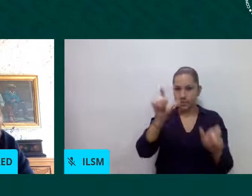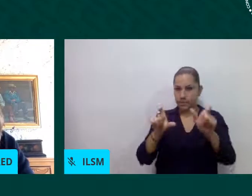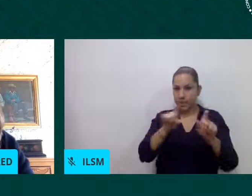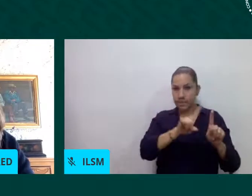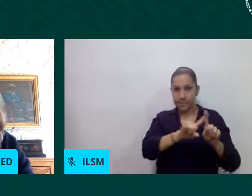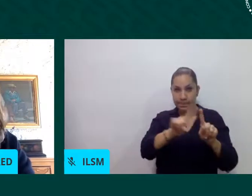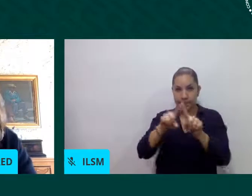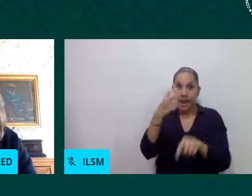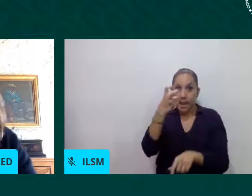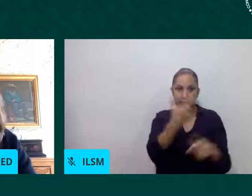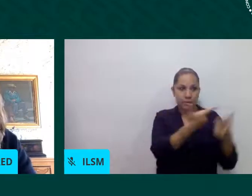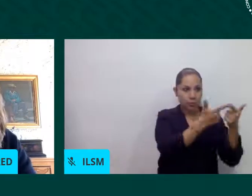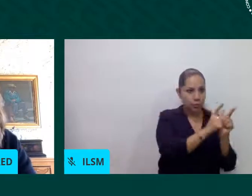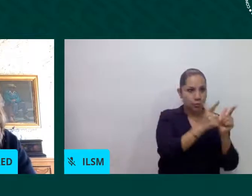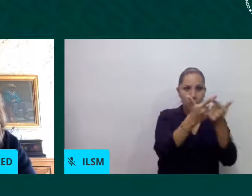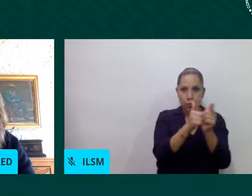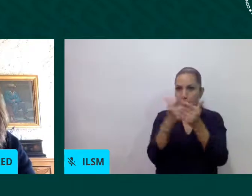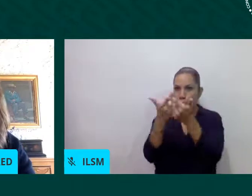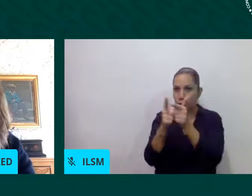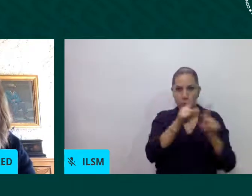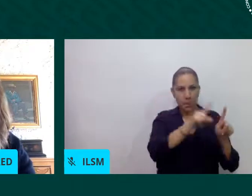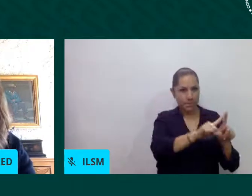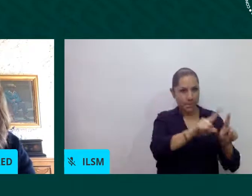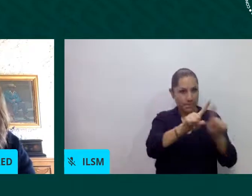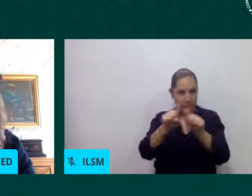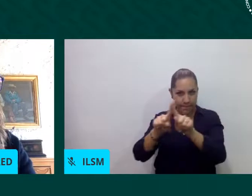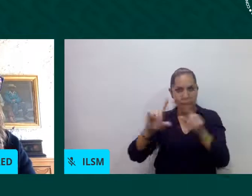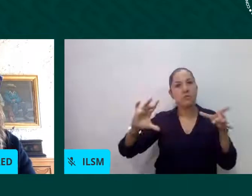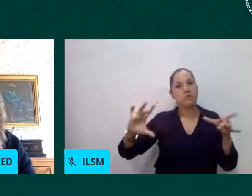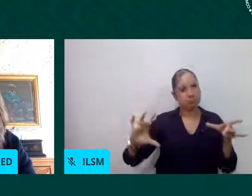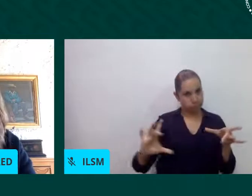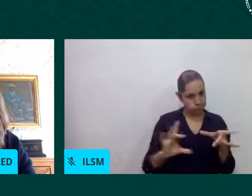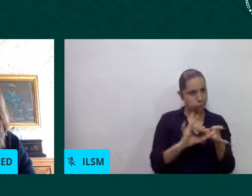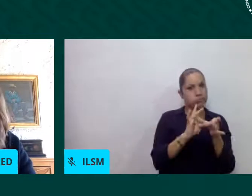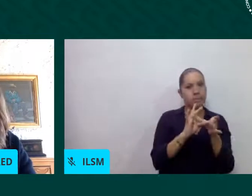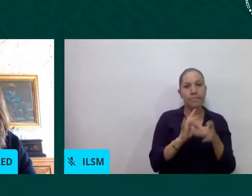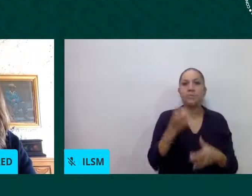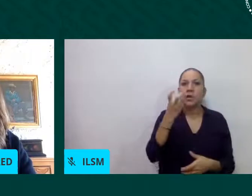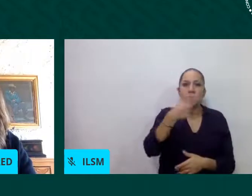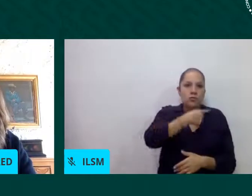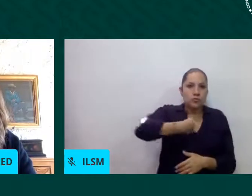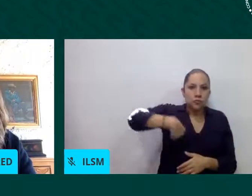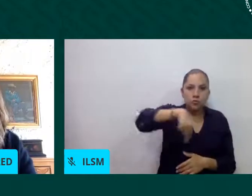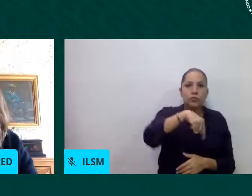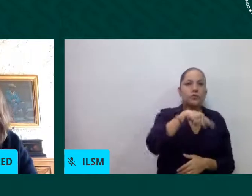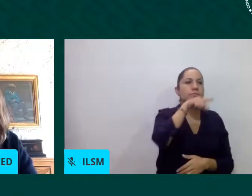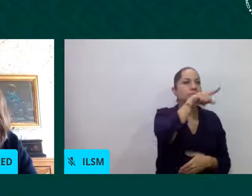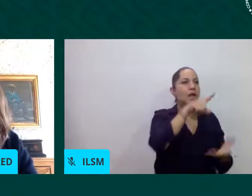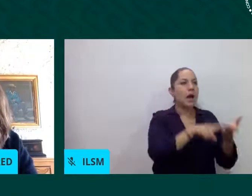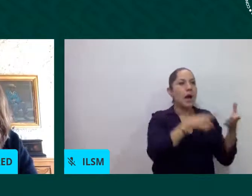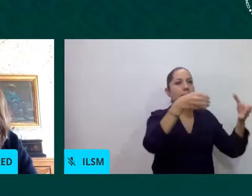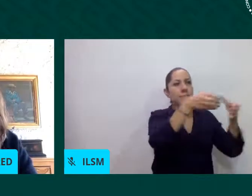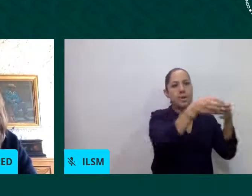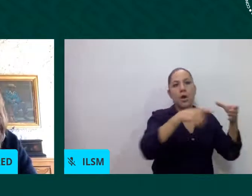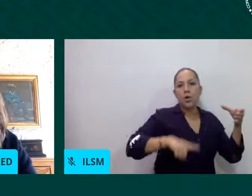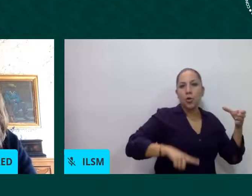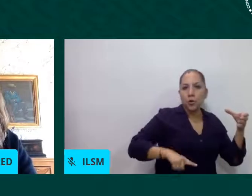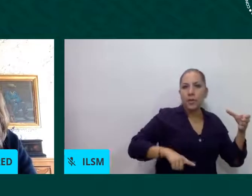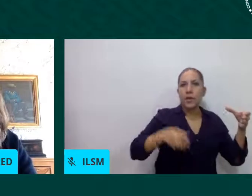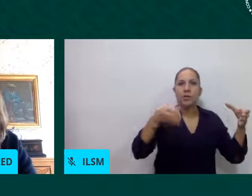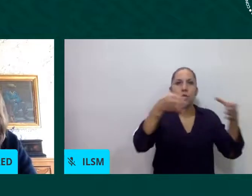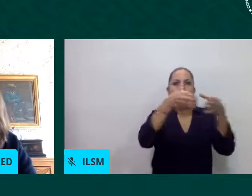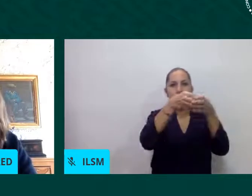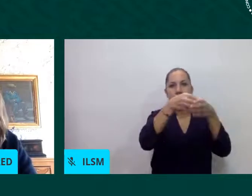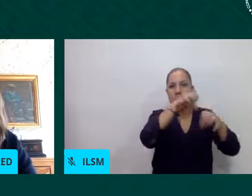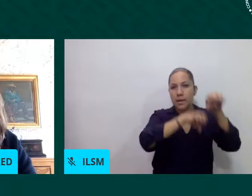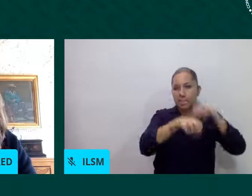potencializar los esfuerzos entre el sector público sociedad civil academia y sector privado para transformar las prácticas cotidianas a favor de